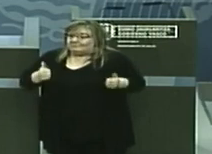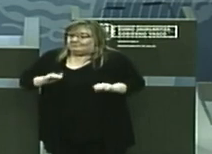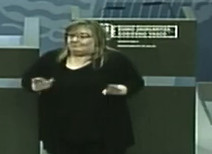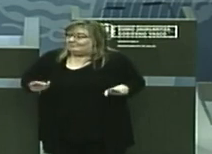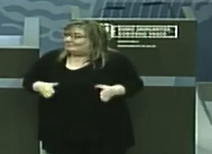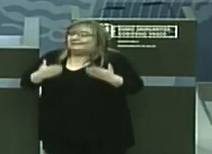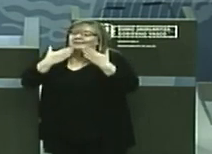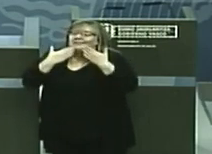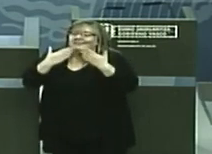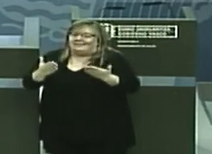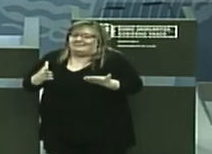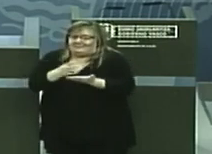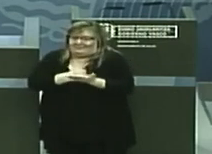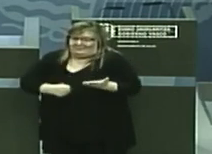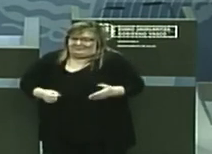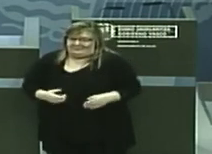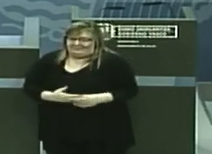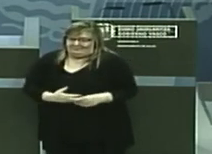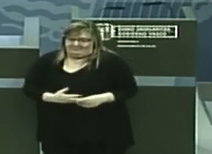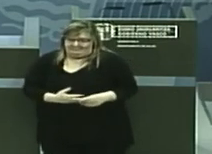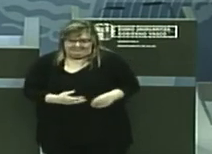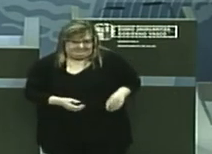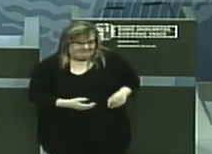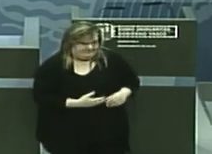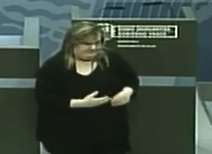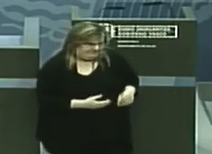Bueno, es que recasco. Gracias. Gracias.